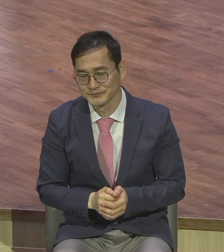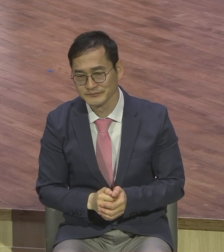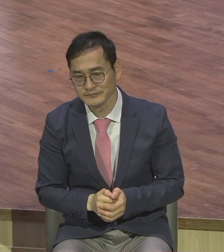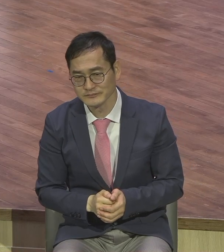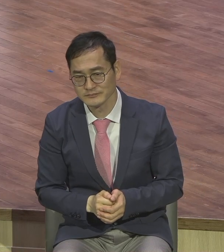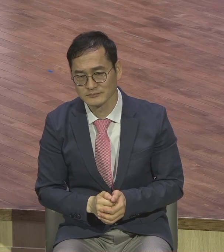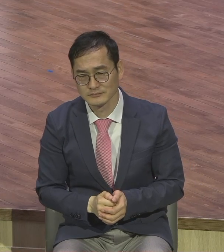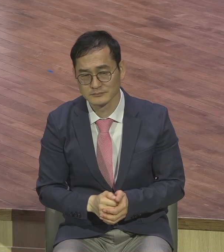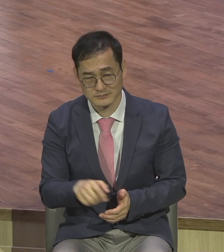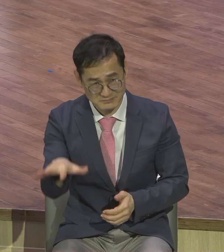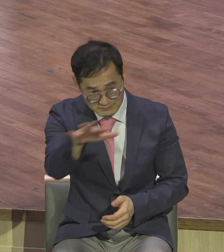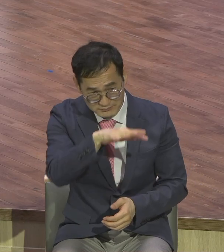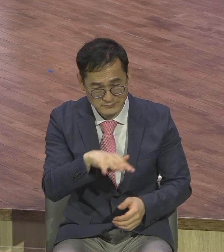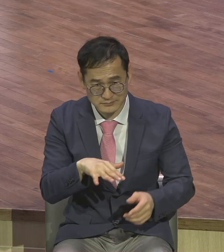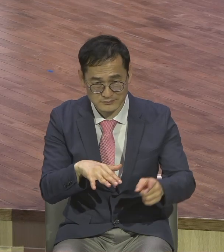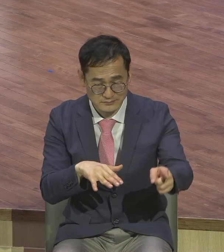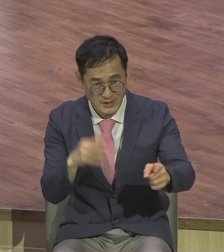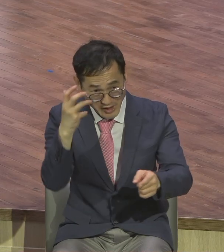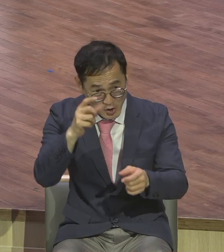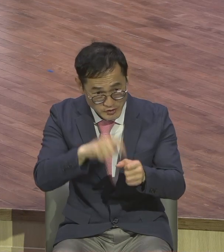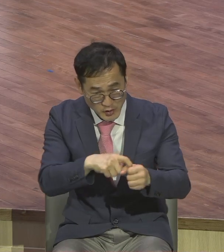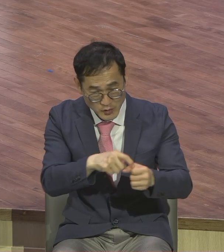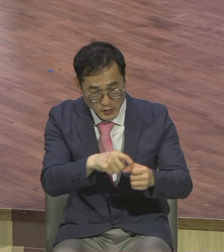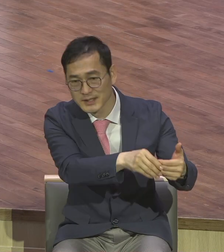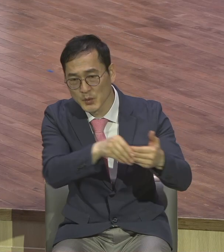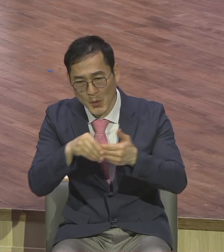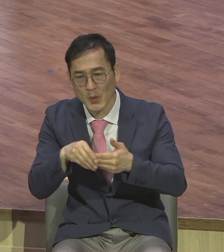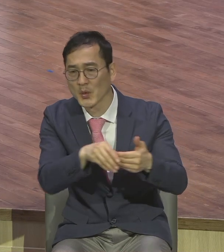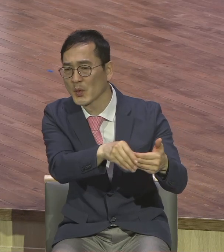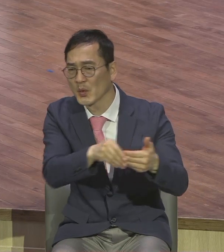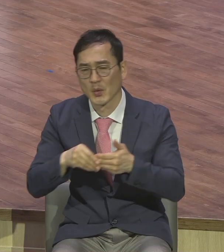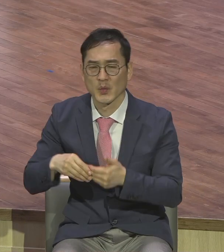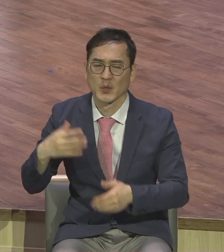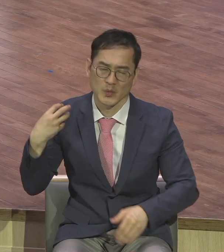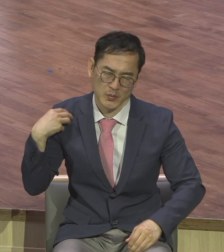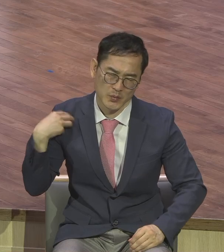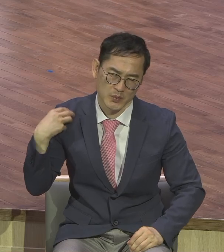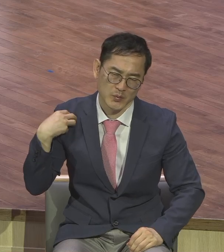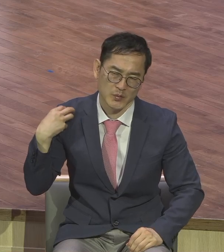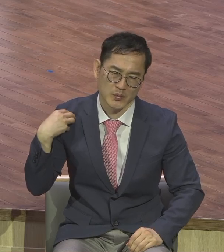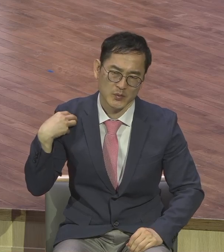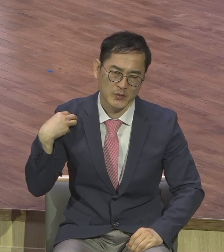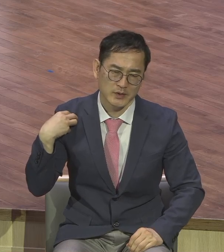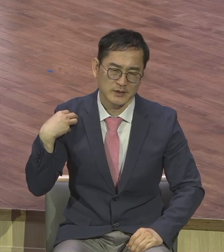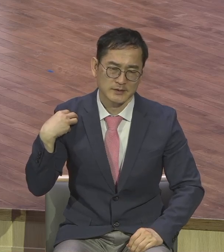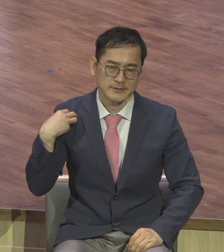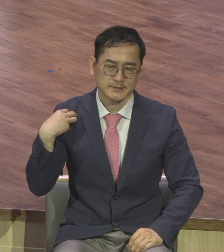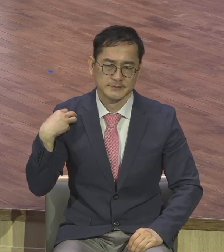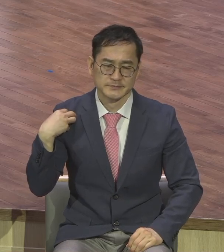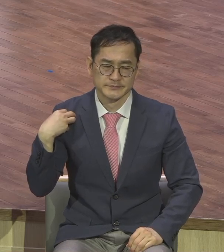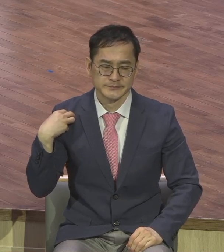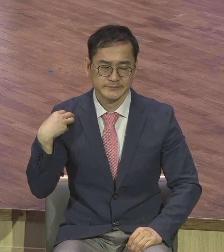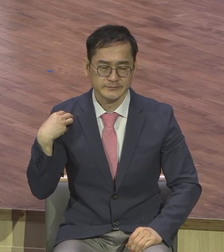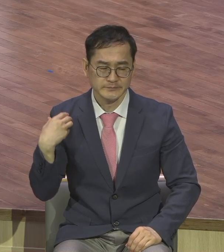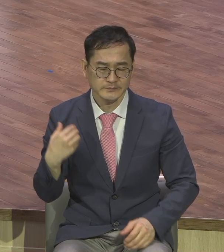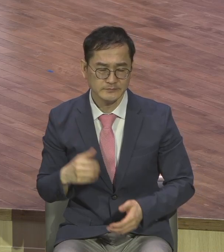영적 누리며 단계로 나아가고 인도하는 것입니다. 저는 중요한 사람들에게 이 사람이 정말 은혜를 받고 있냐